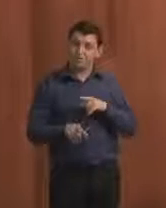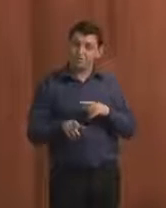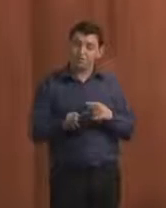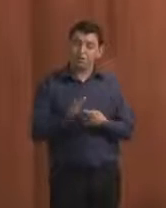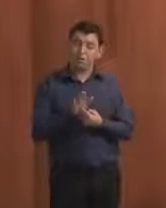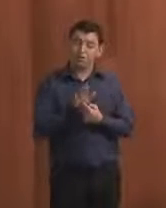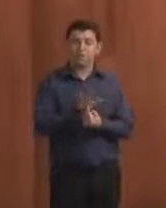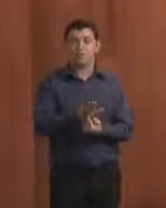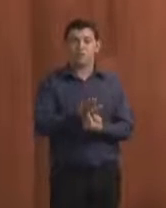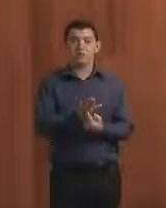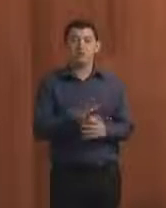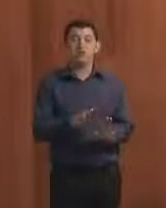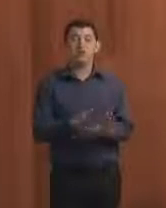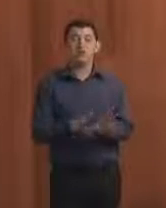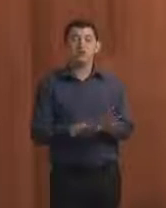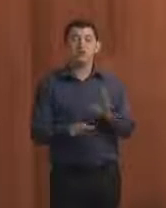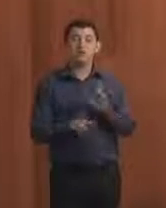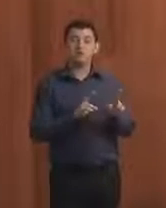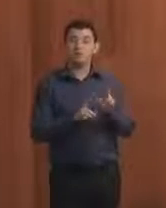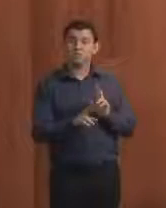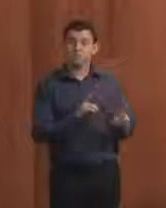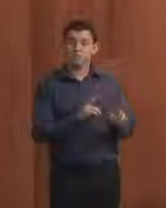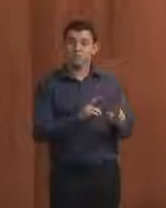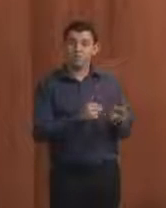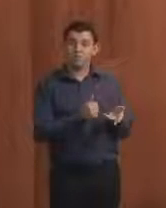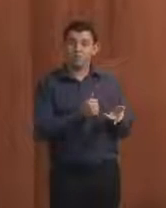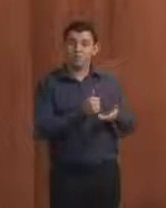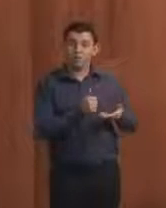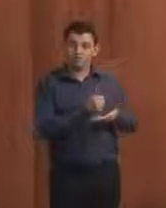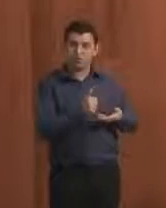do fundo partidário, que foi triplicado nesse ano.